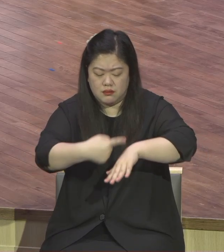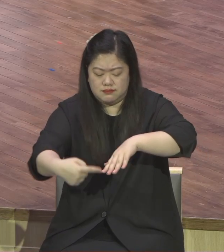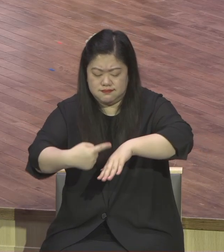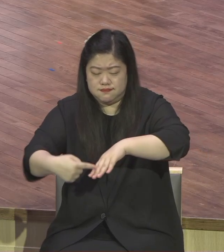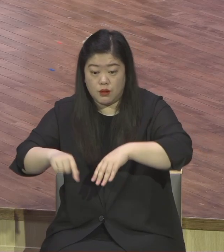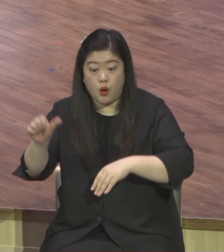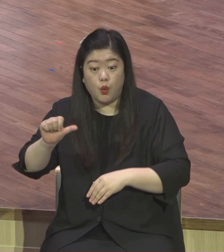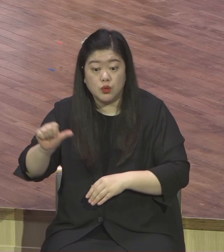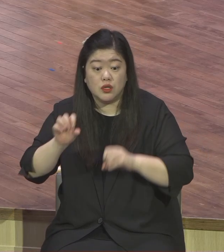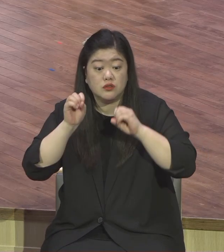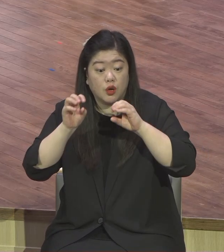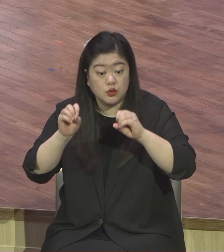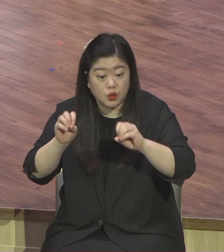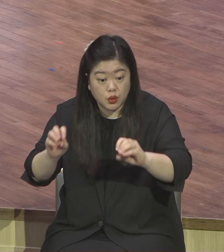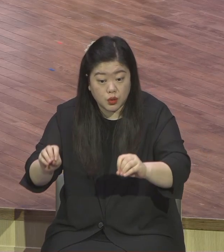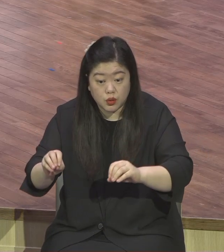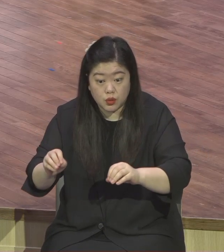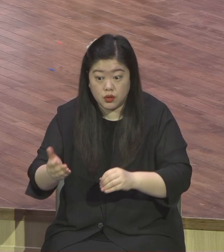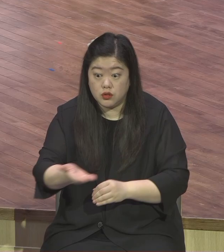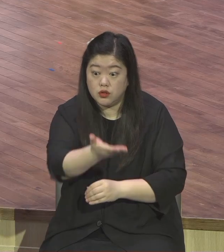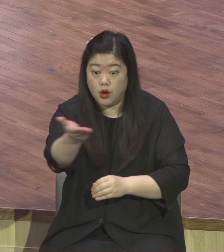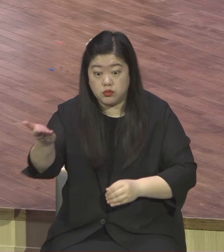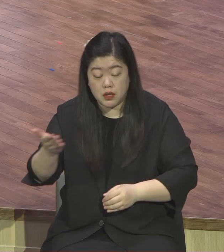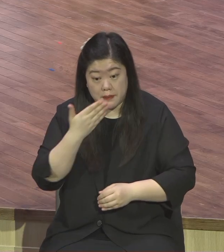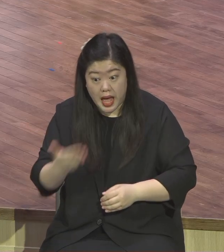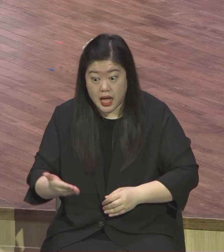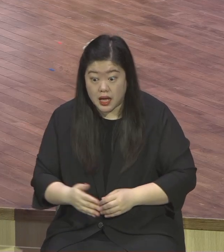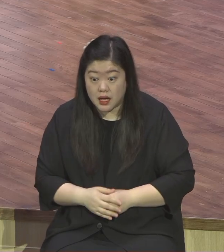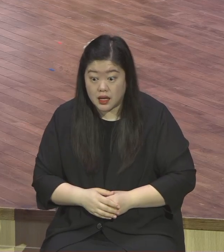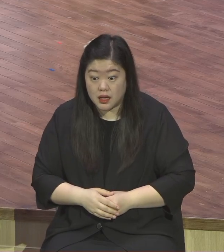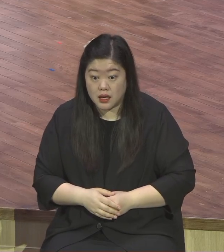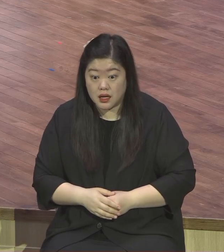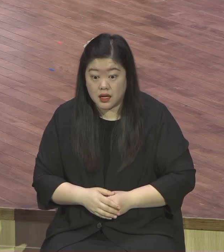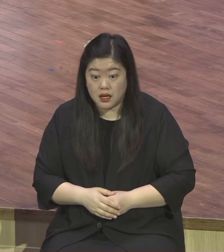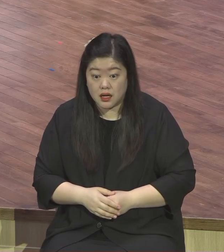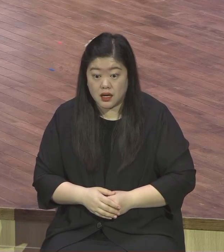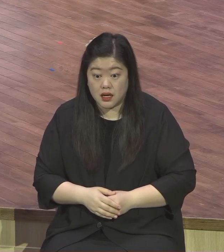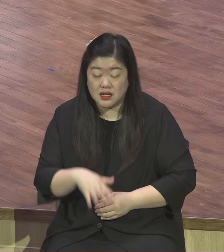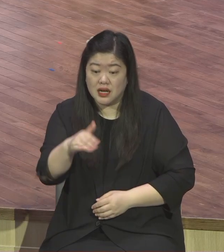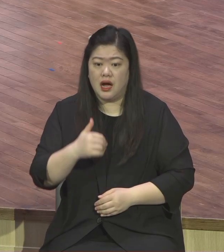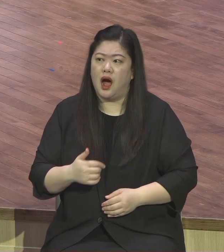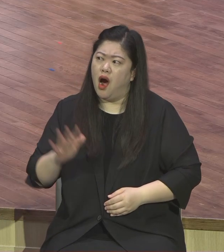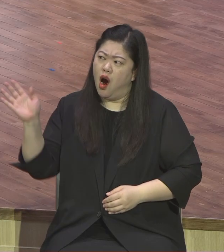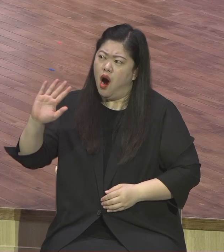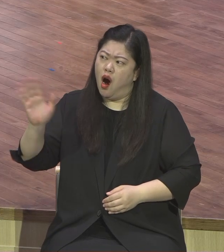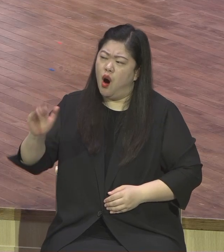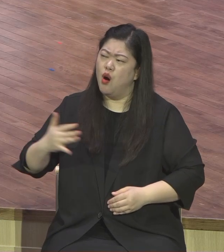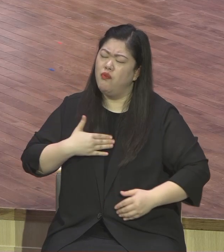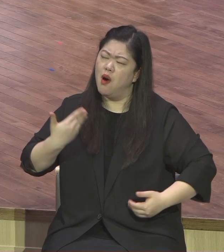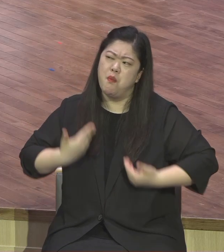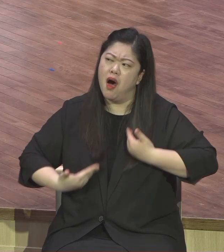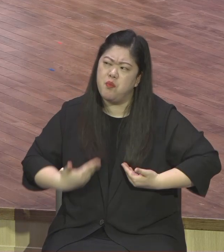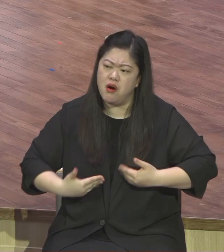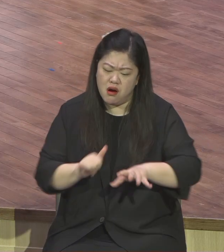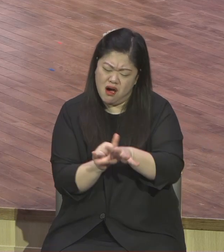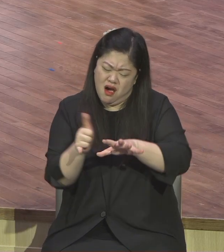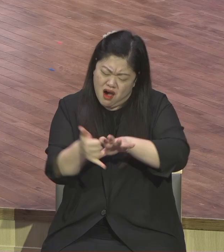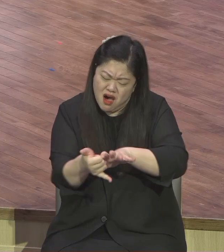그 계산하면 안 나옵니다 계산이 무슨 2, 3, 7 나라 5천 종족 저는 매일 기도합니다만 우리 계산하면 계산 안